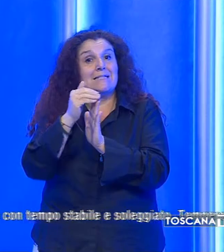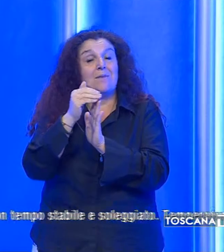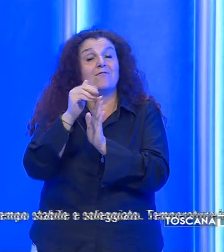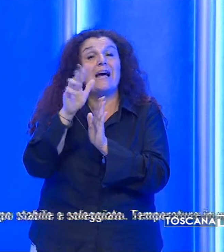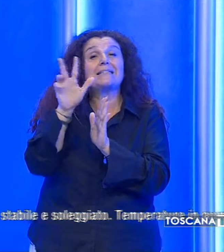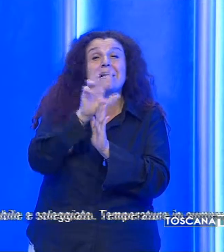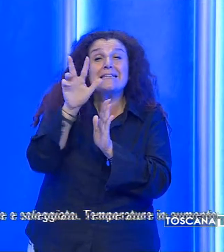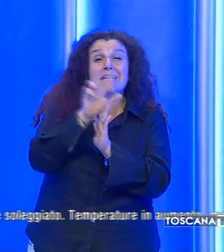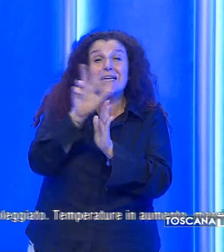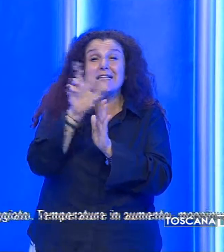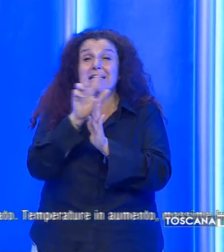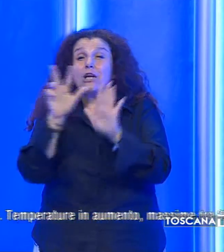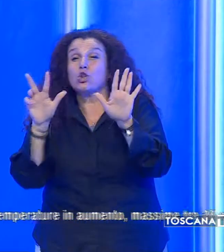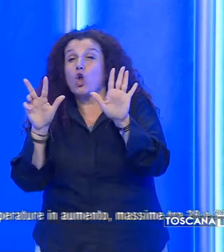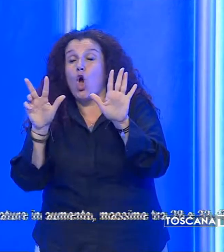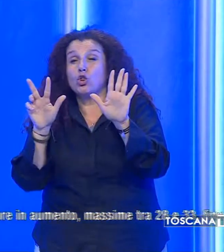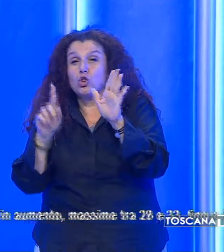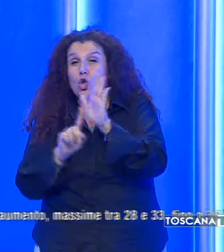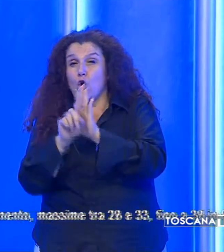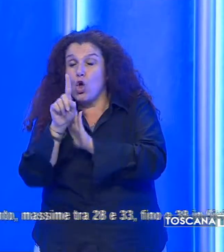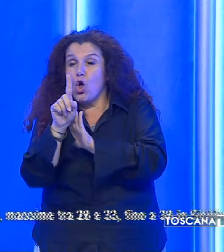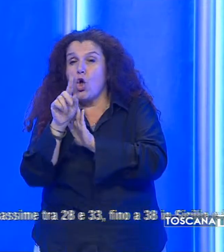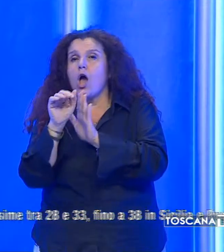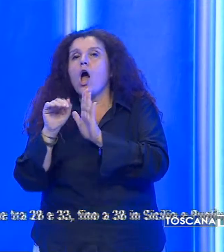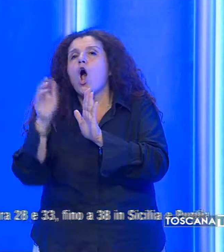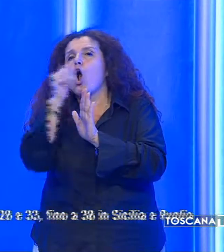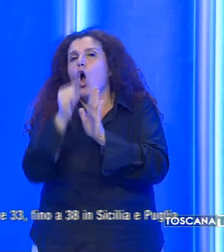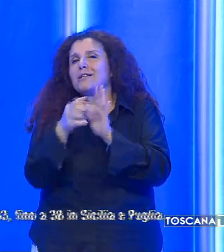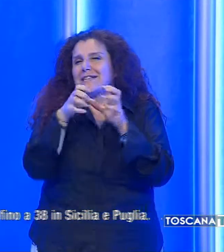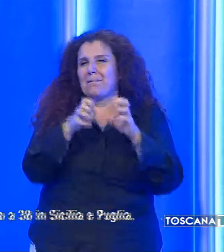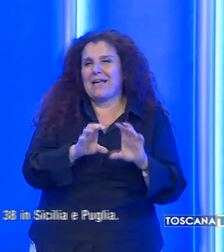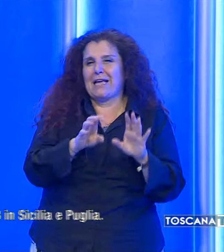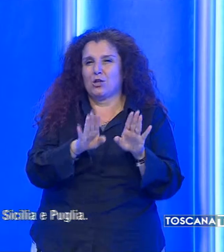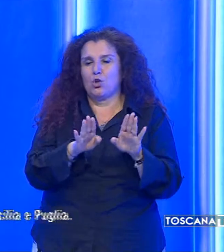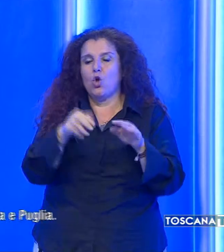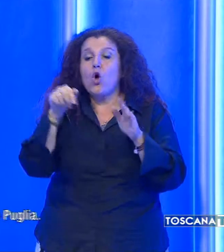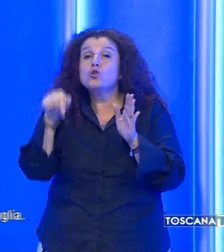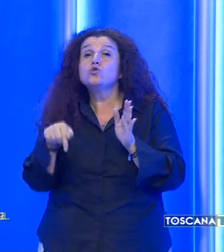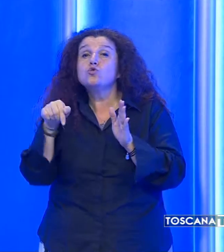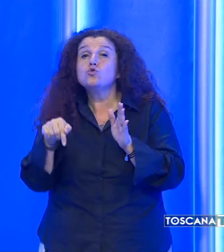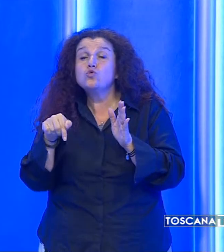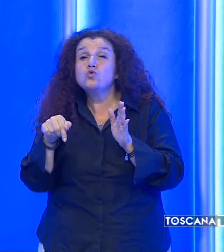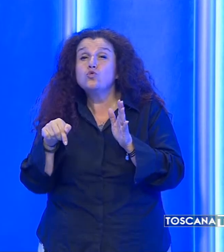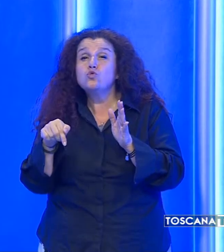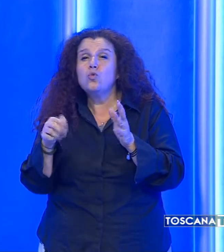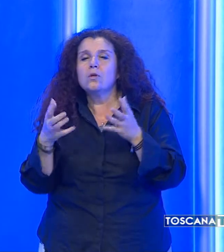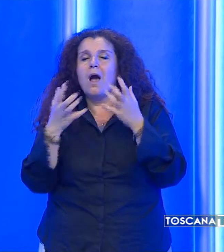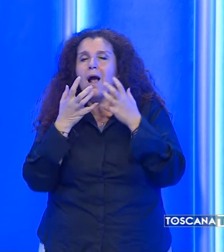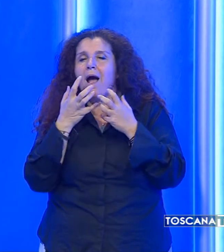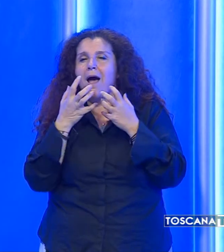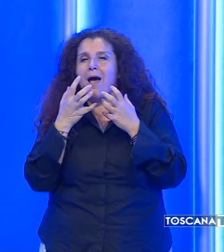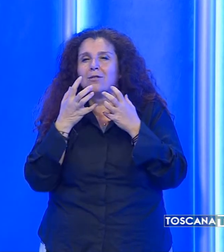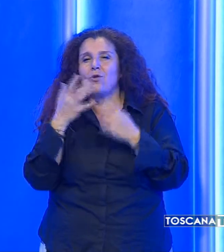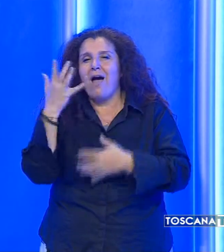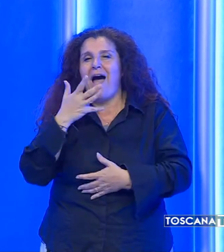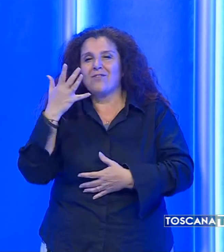33 e 38 gradi, meno sulle coste. Al sud, alta pressione africana in